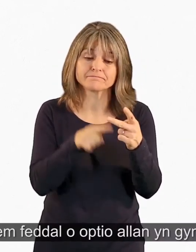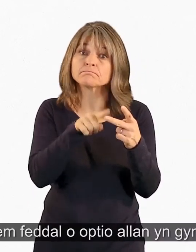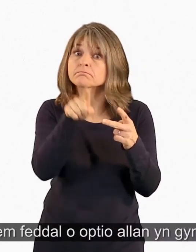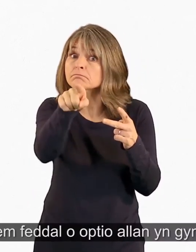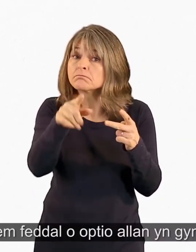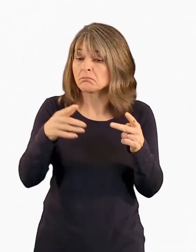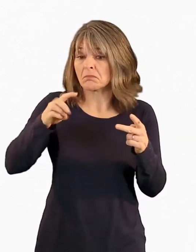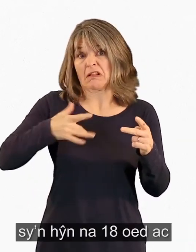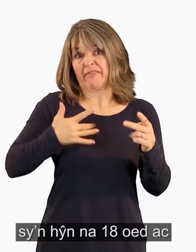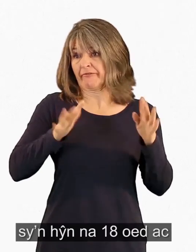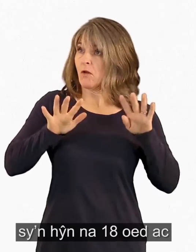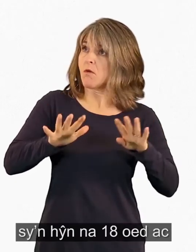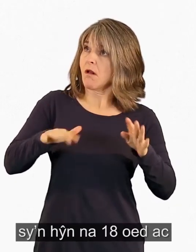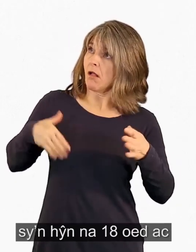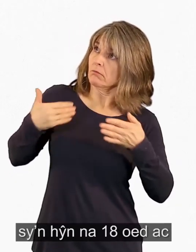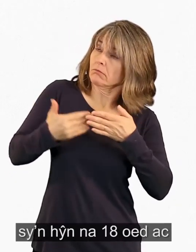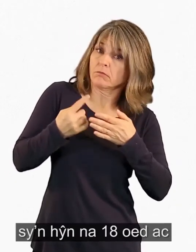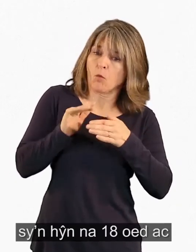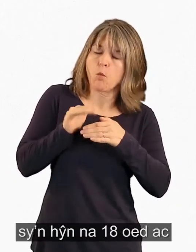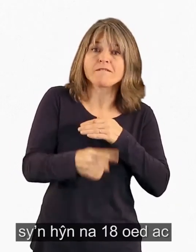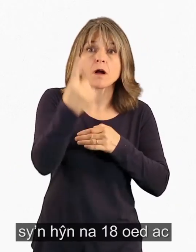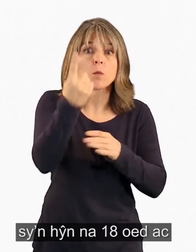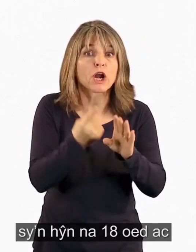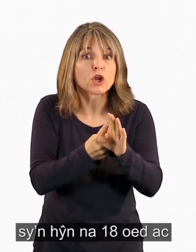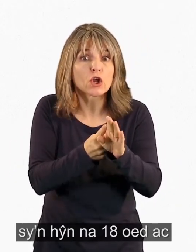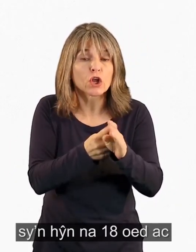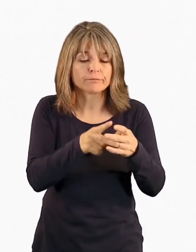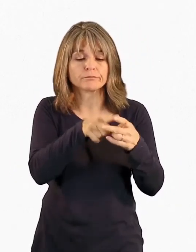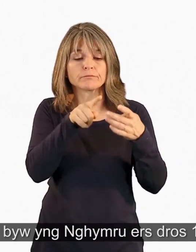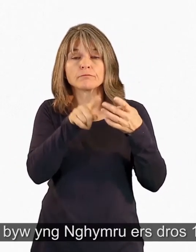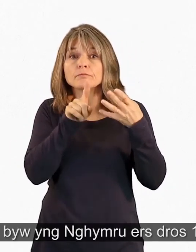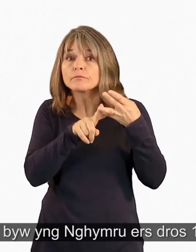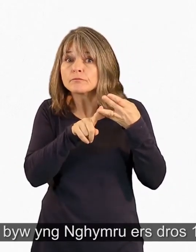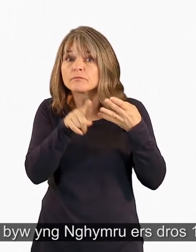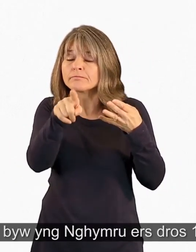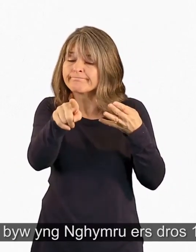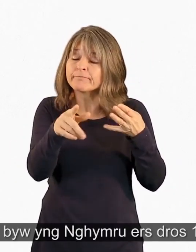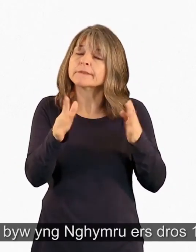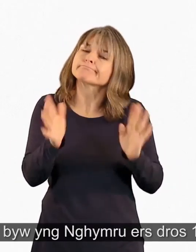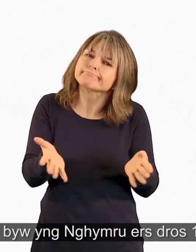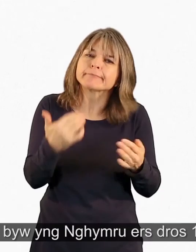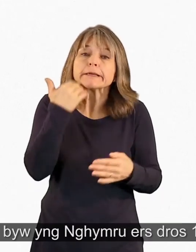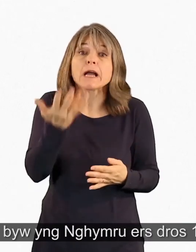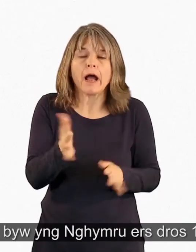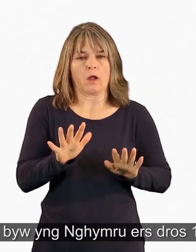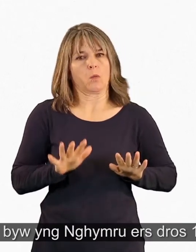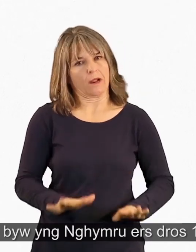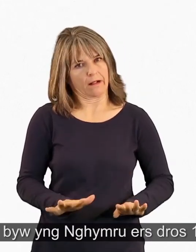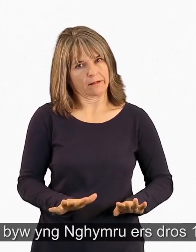bobl sy'n hun nad deinaw oed ac sydd wedi byw yng Nghymru er dros 20 mis ac